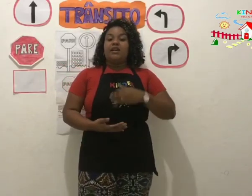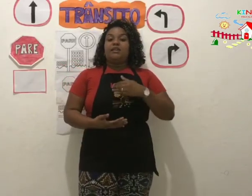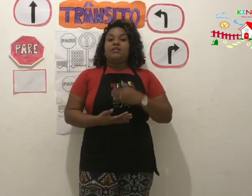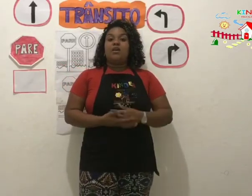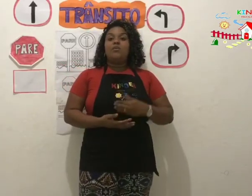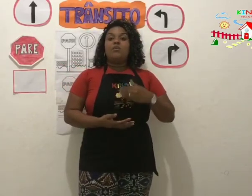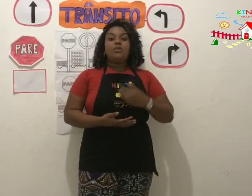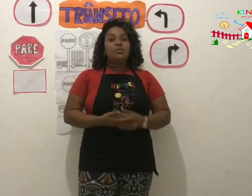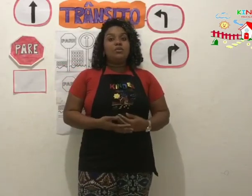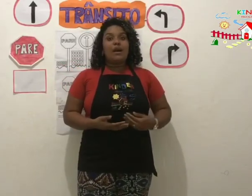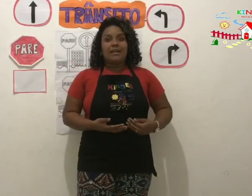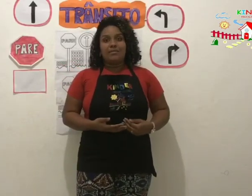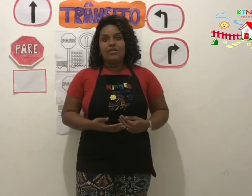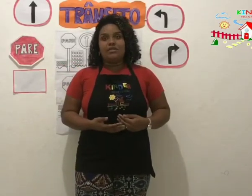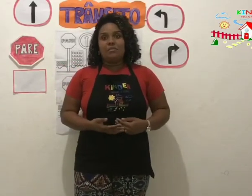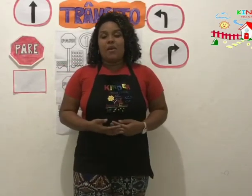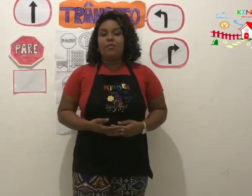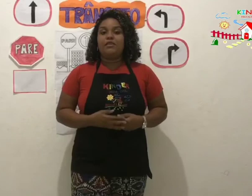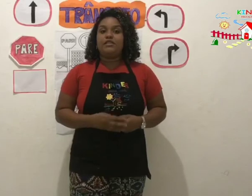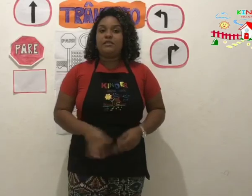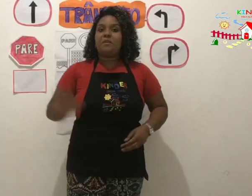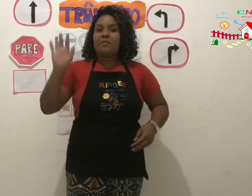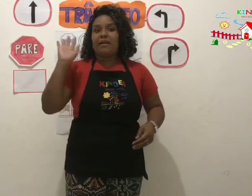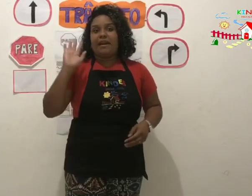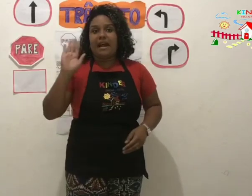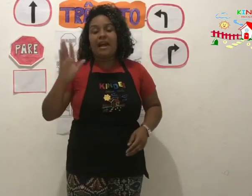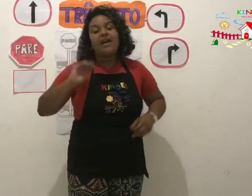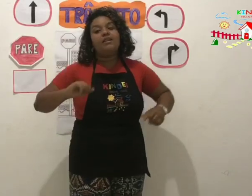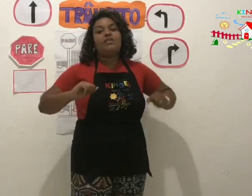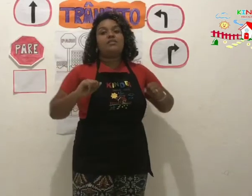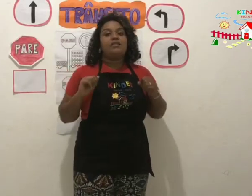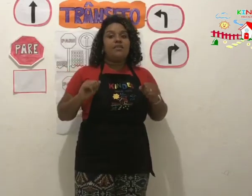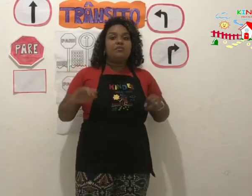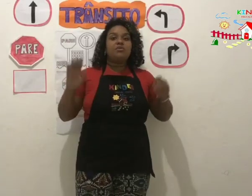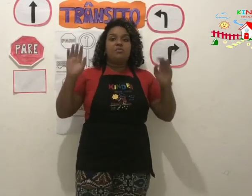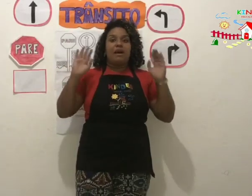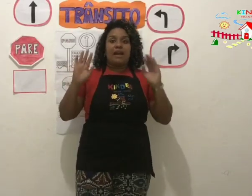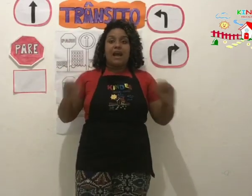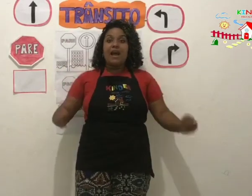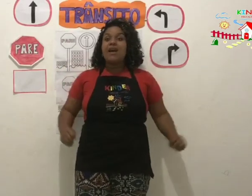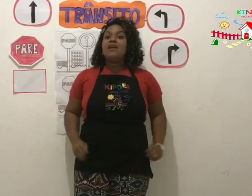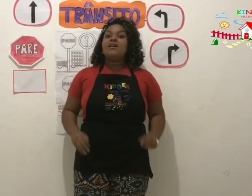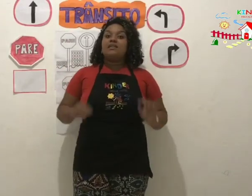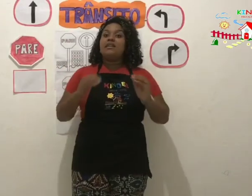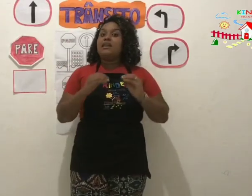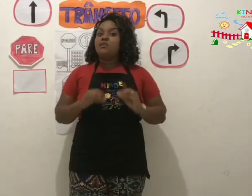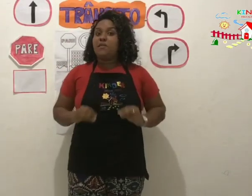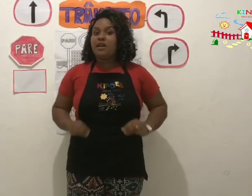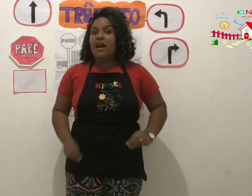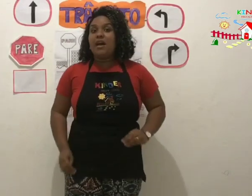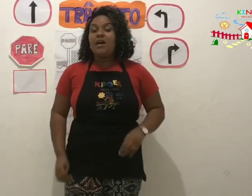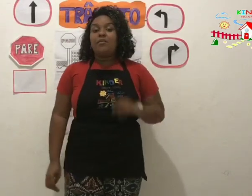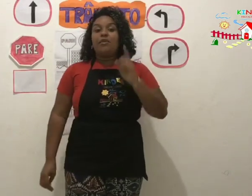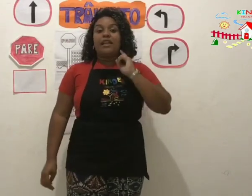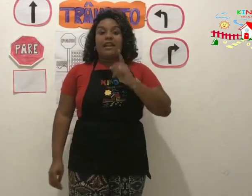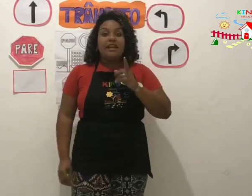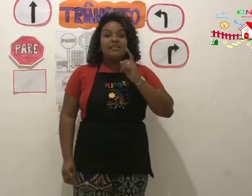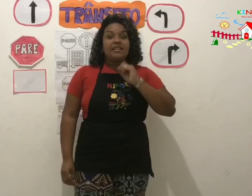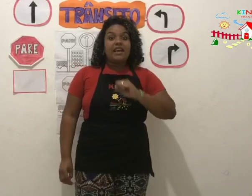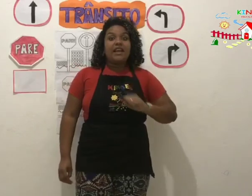Então, quando o guarda municipal pedir para parar, nós devemos parar e esperar, porque eles querem